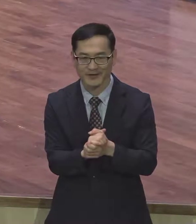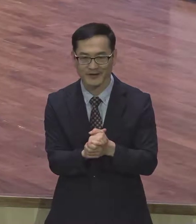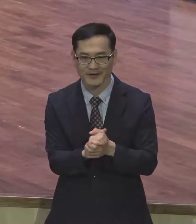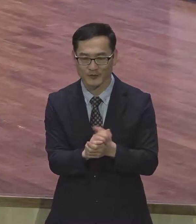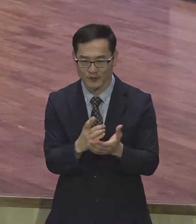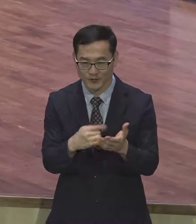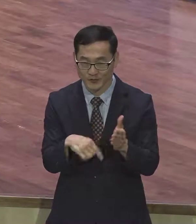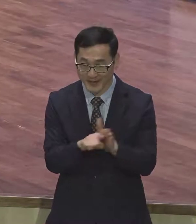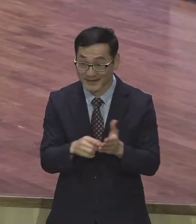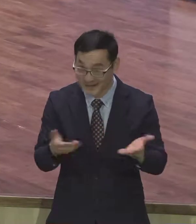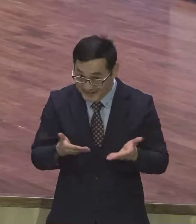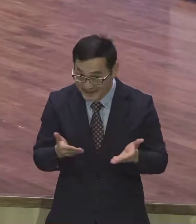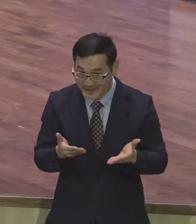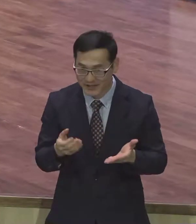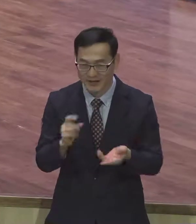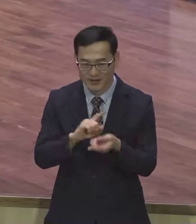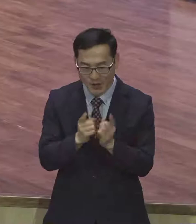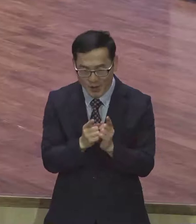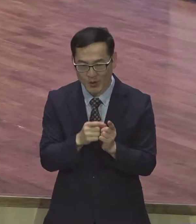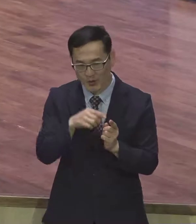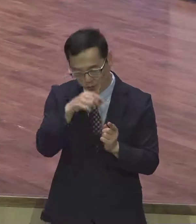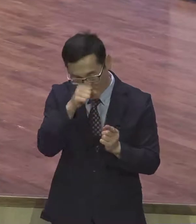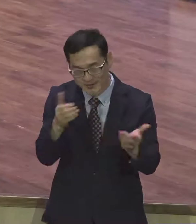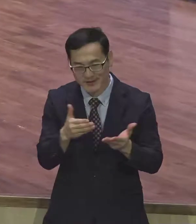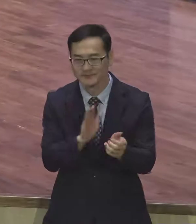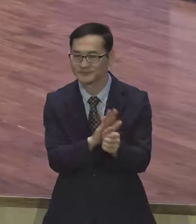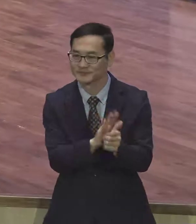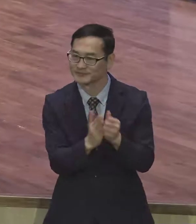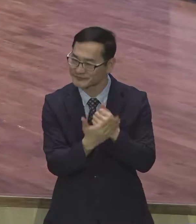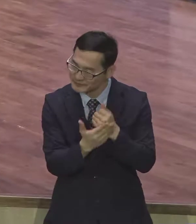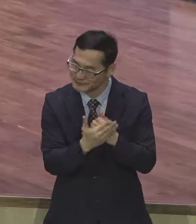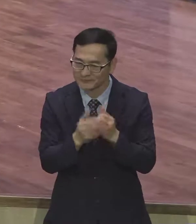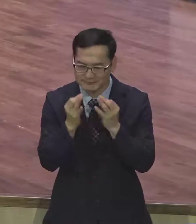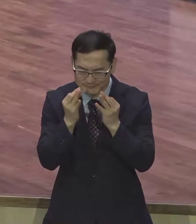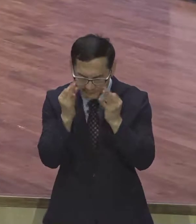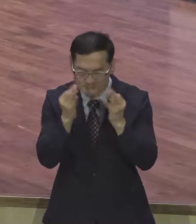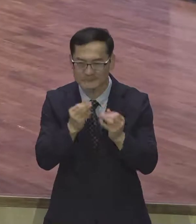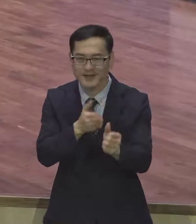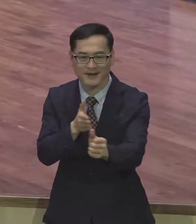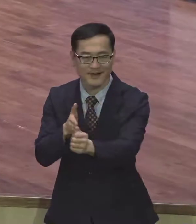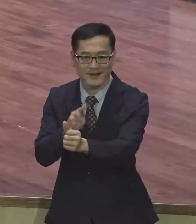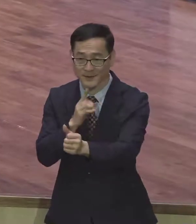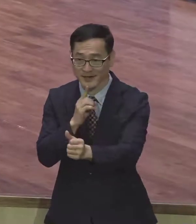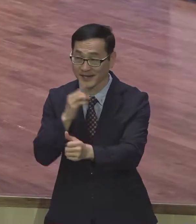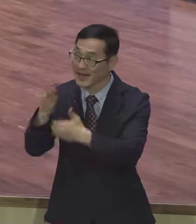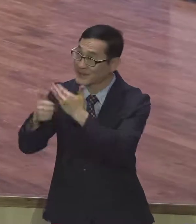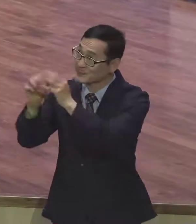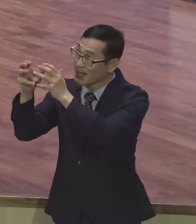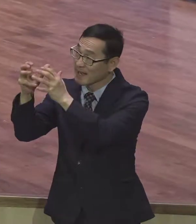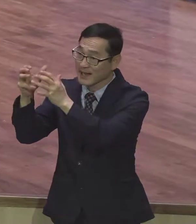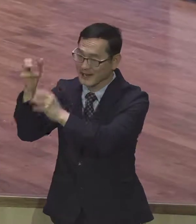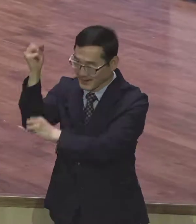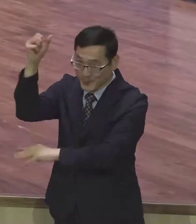힘쓰나니 사도 바울은 하나님의 나라의 본질에 합당한 교회